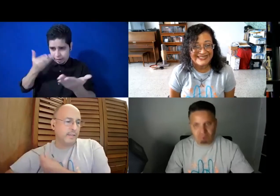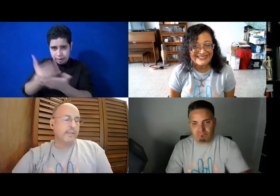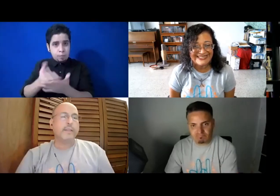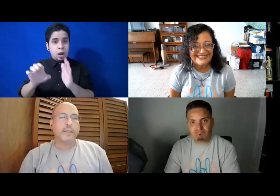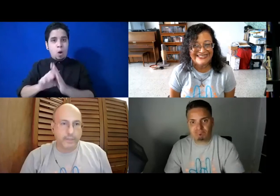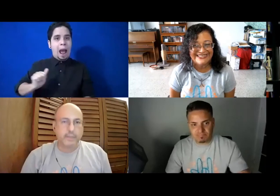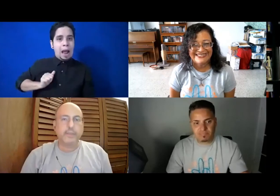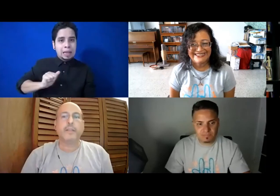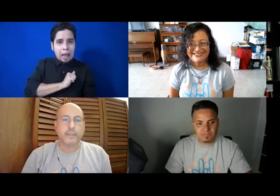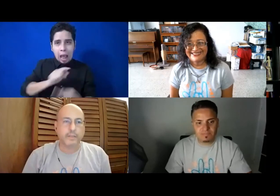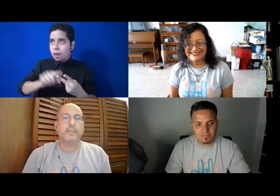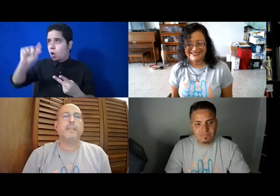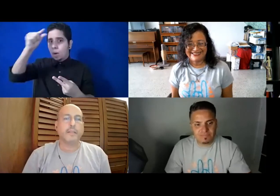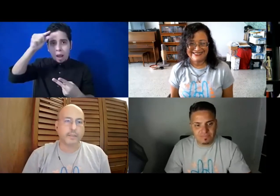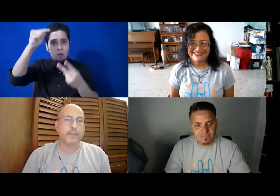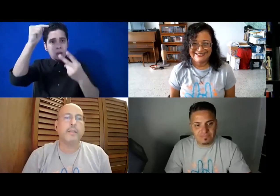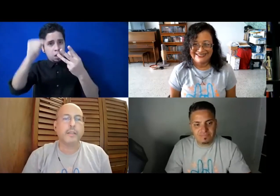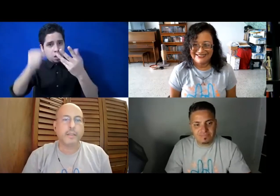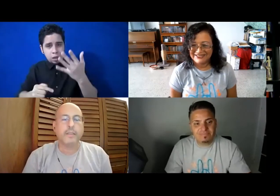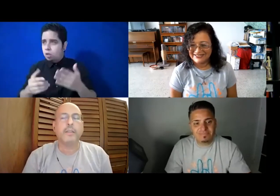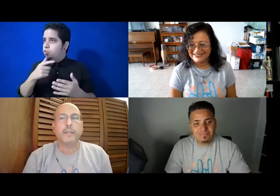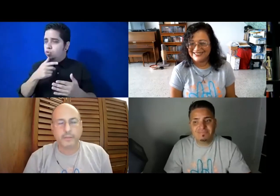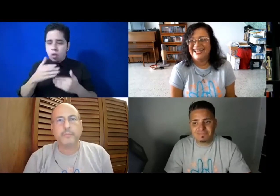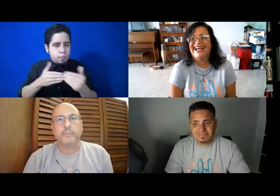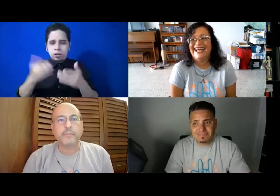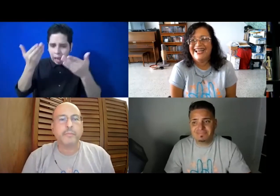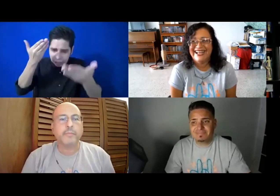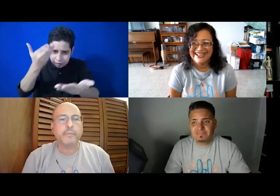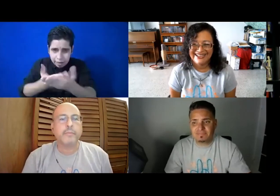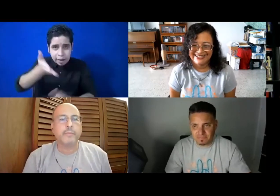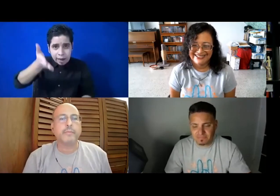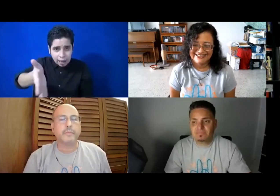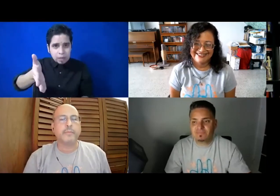el gobernador, que llegue el rey mundo y todo el mundo para que vean y apoyen, caramba.